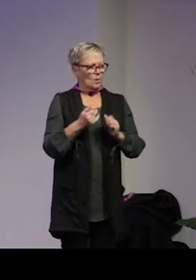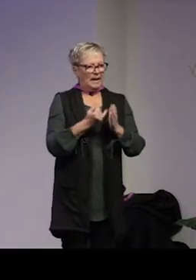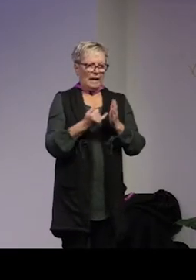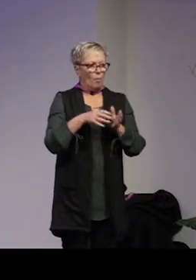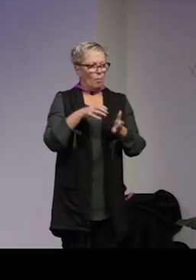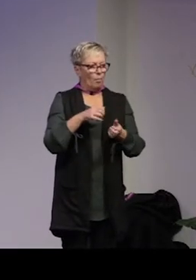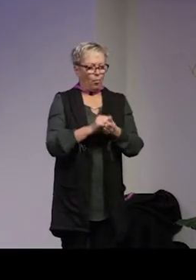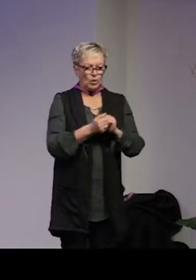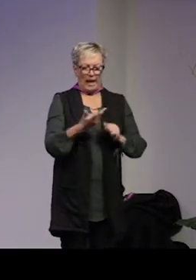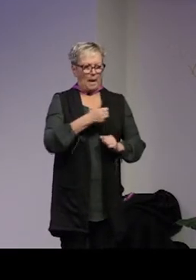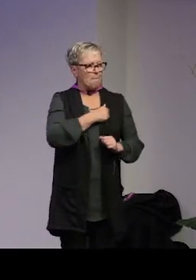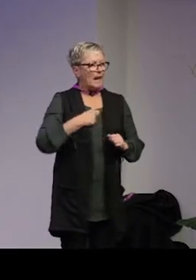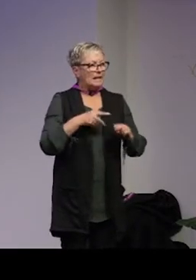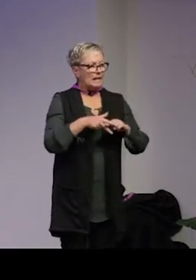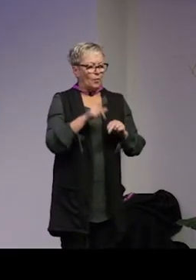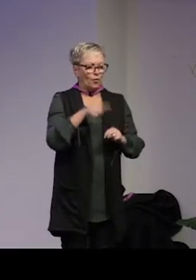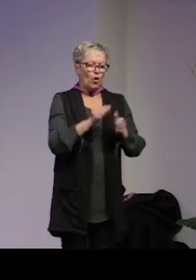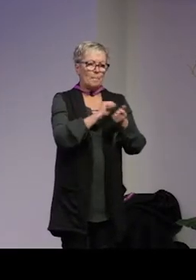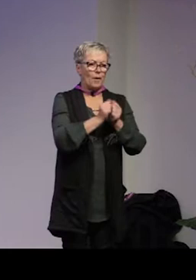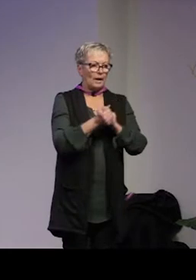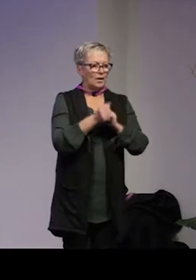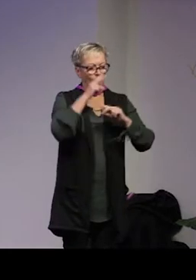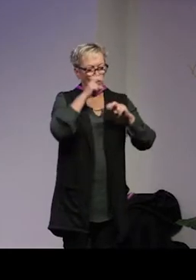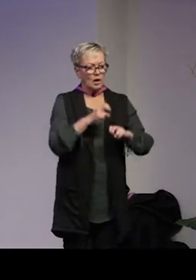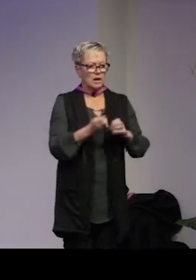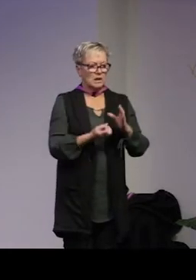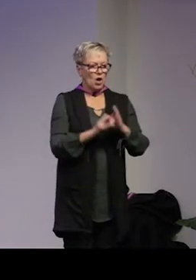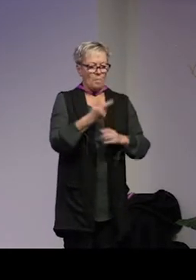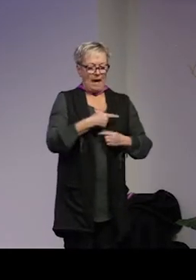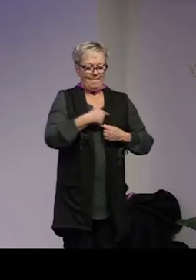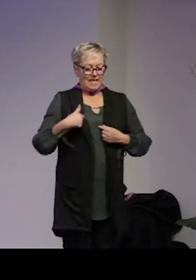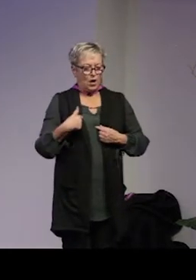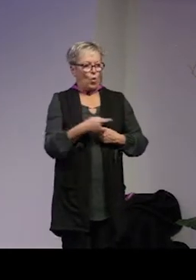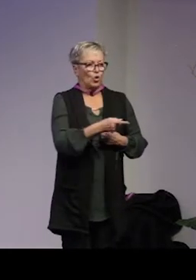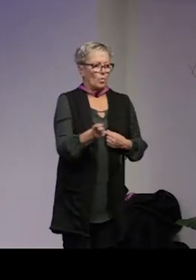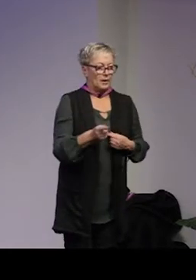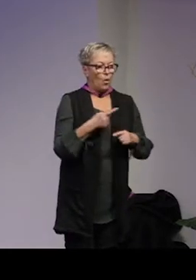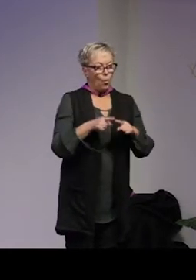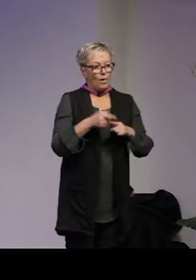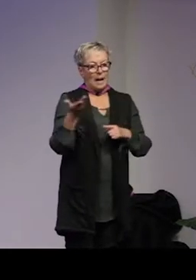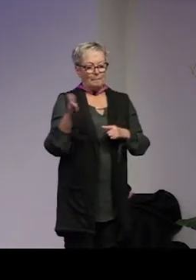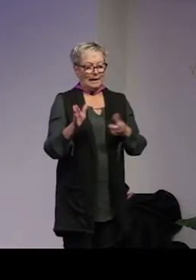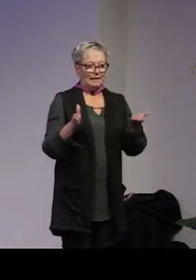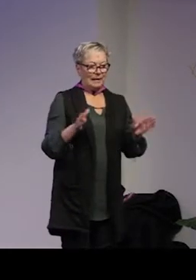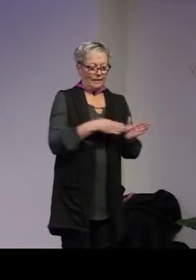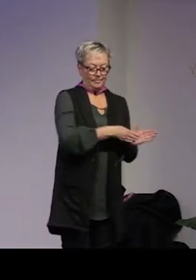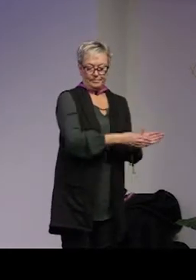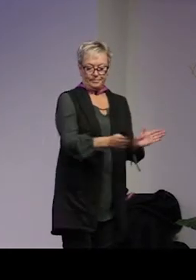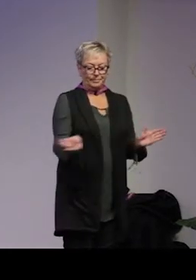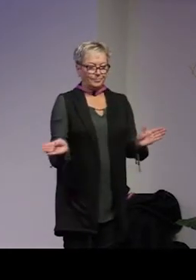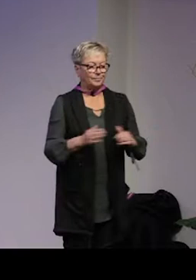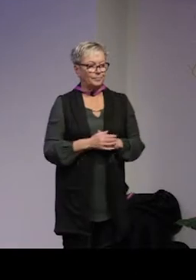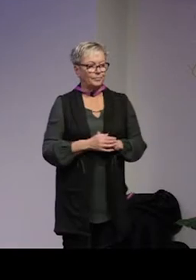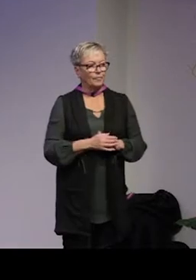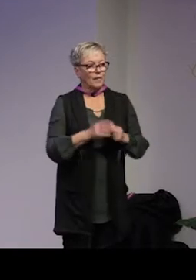maktinstrument för politiker och forskaretskapet vi och dem så vi har väldigt olika bilder en